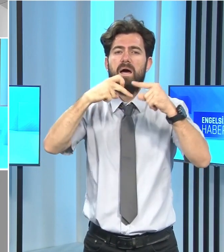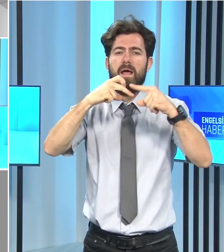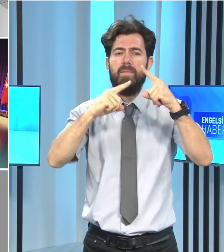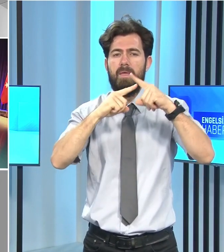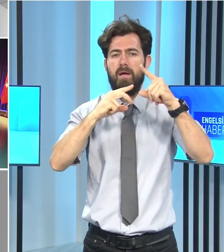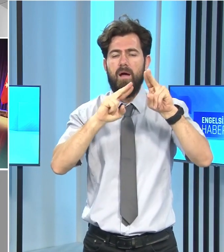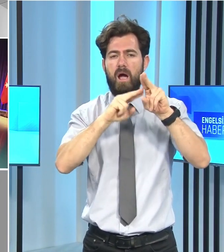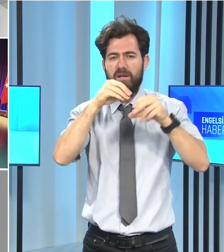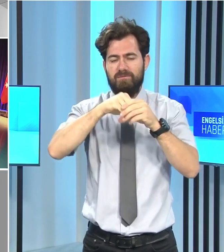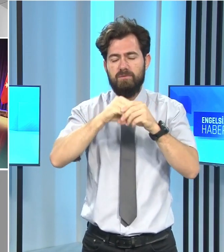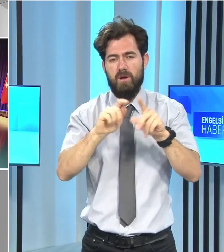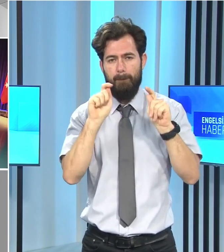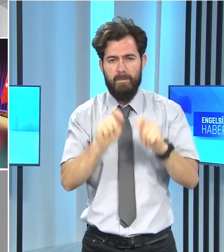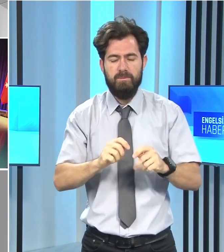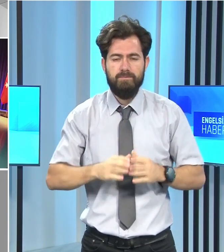yapıldı.